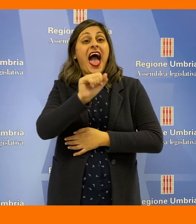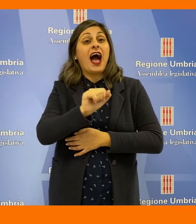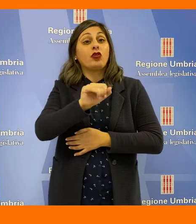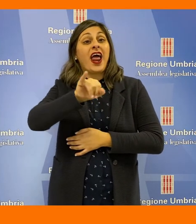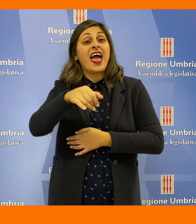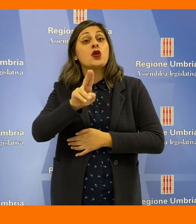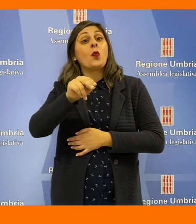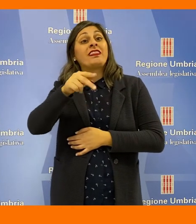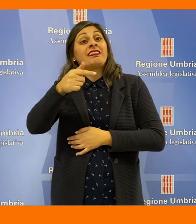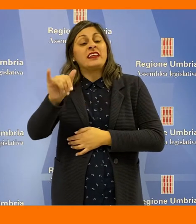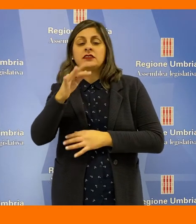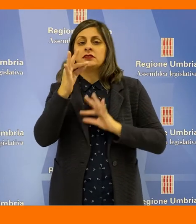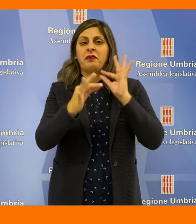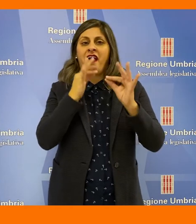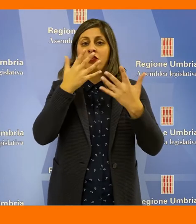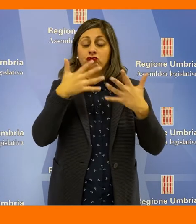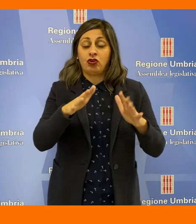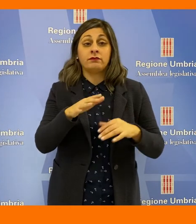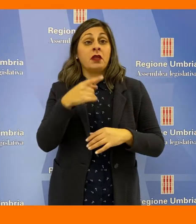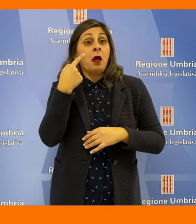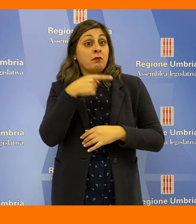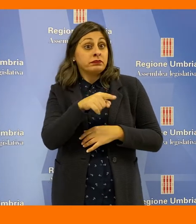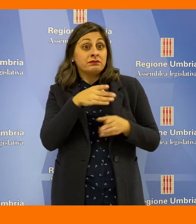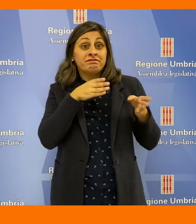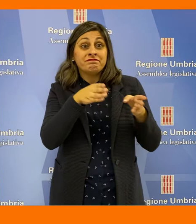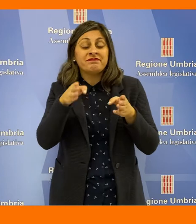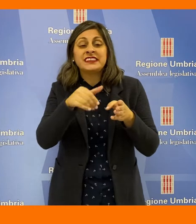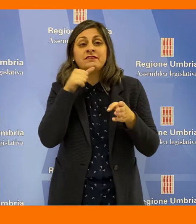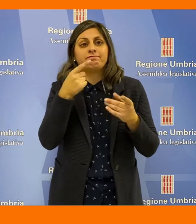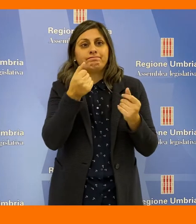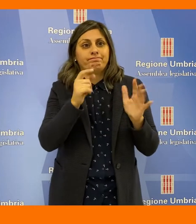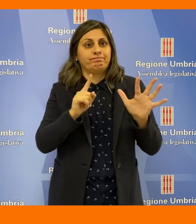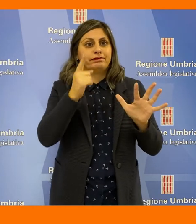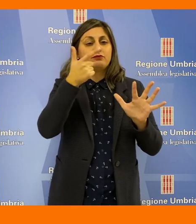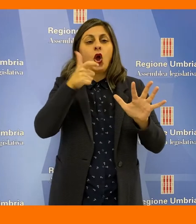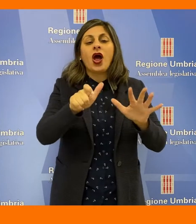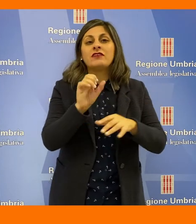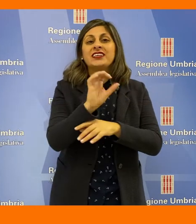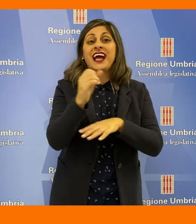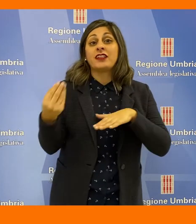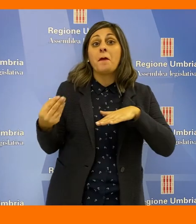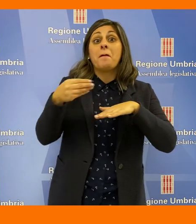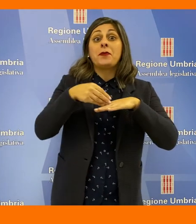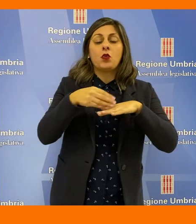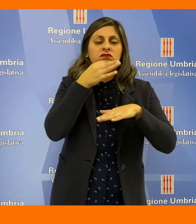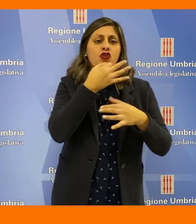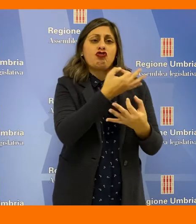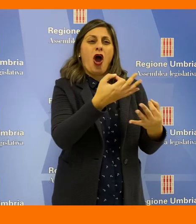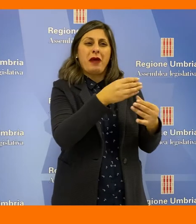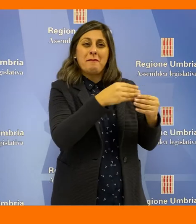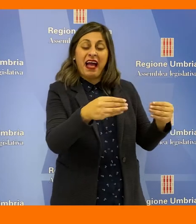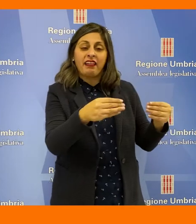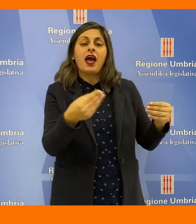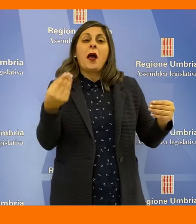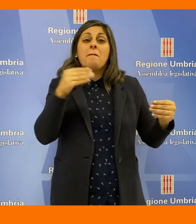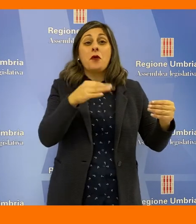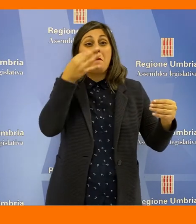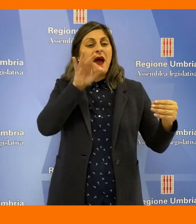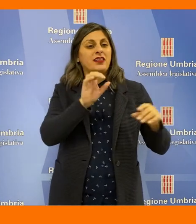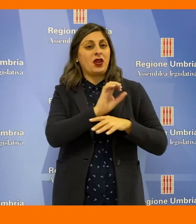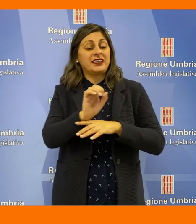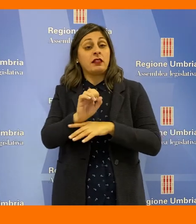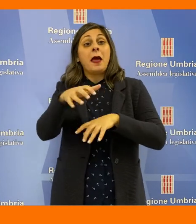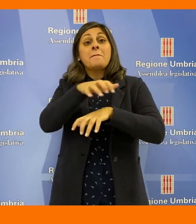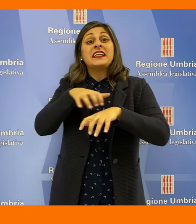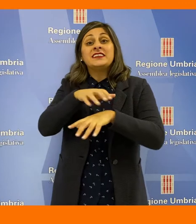scolastico regionale Antonella Iunti. Sono indirizzi che richiedono costi notevoli per la presenza di insegnanti aggiuntivi oltre a quelli delle